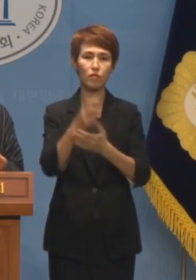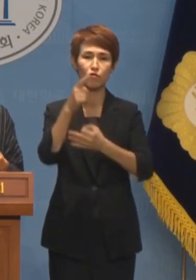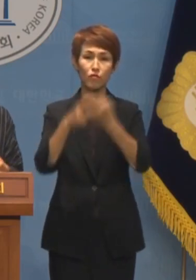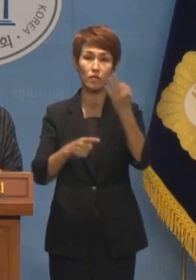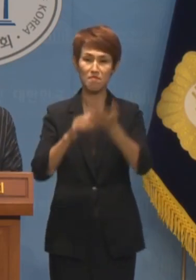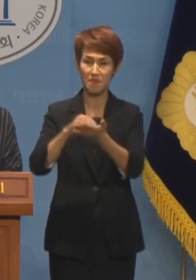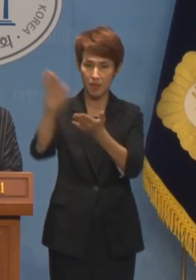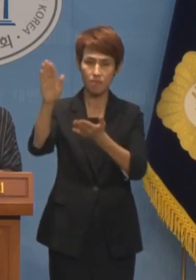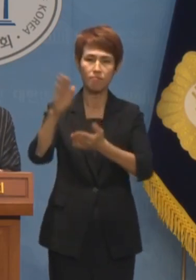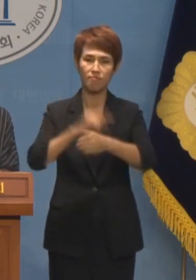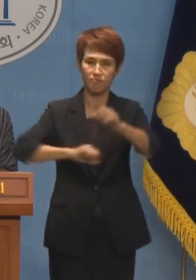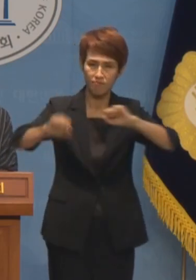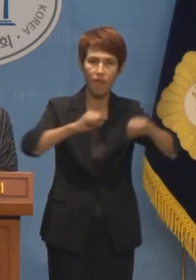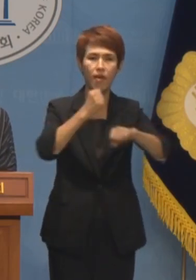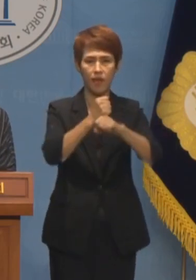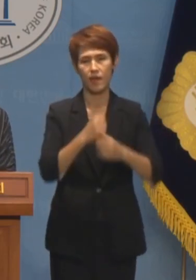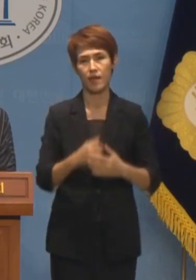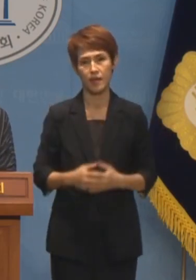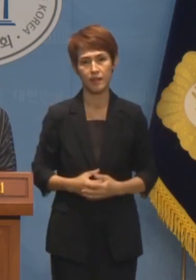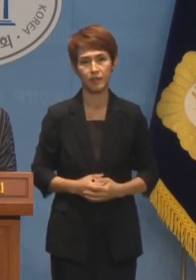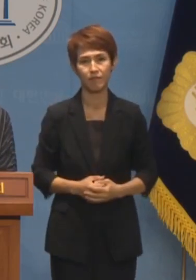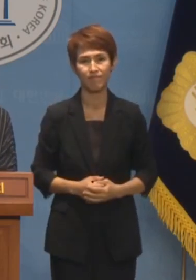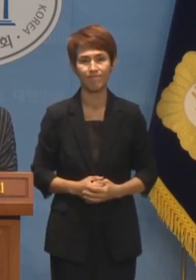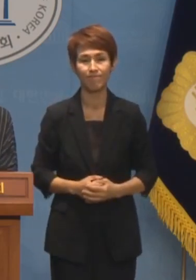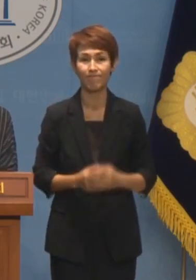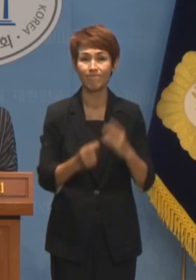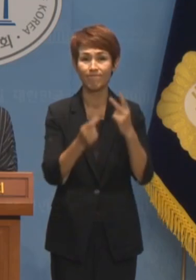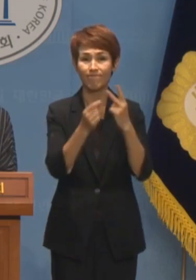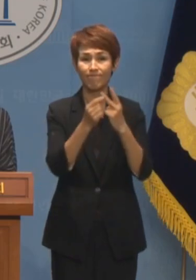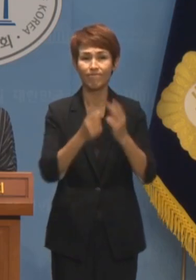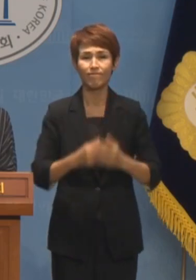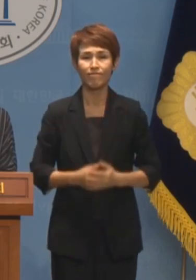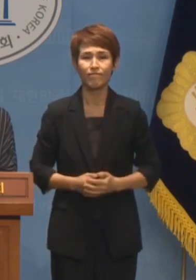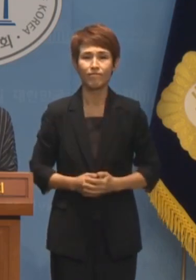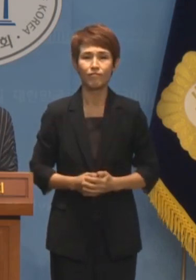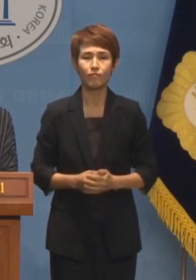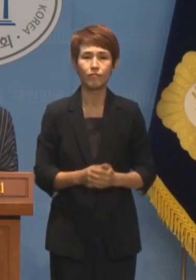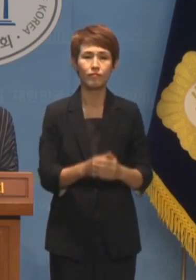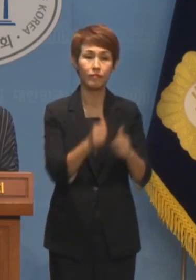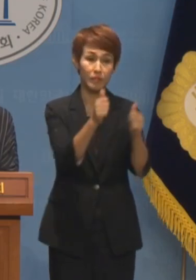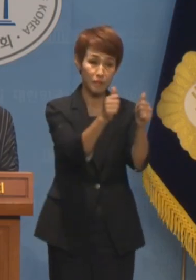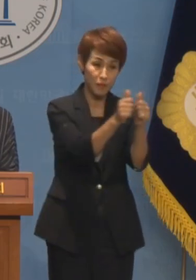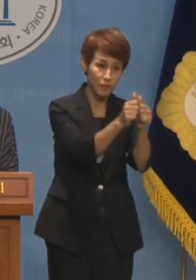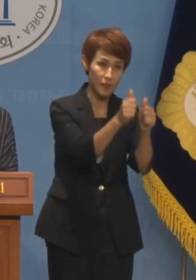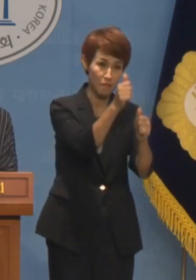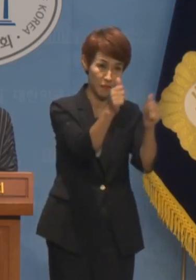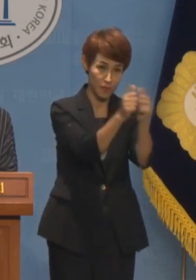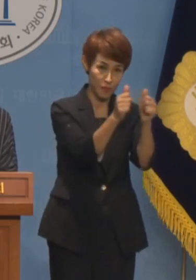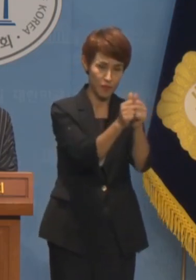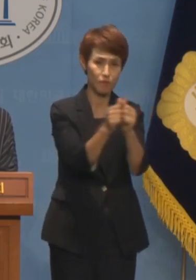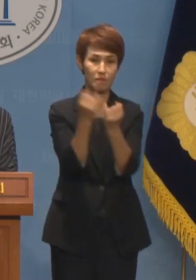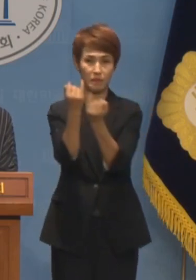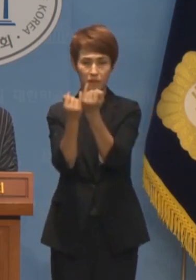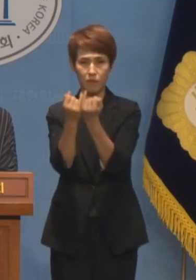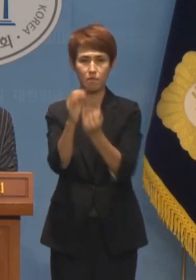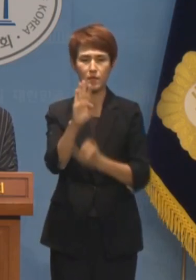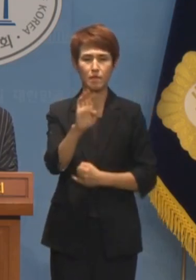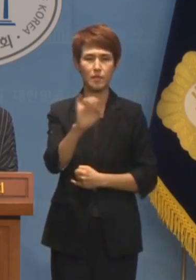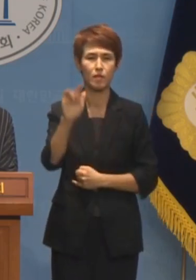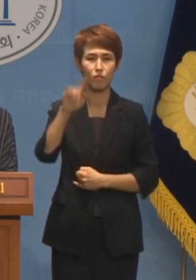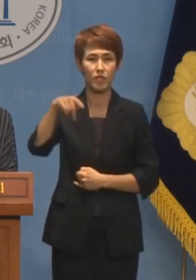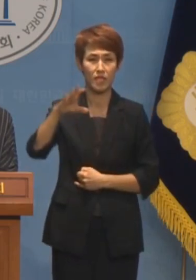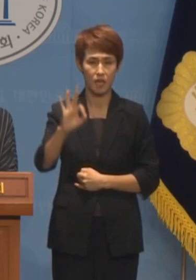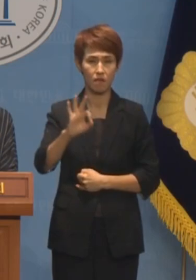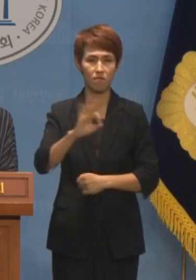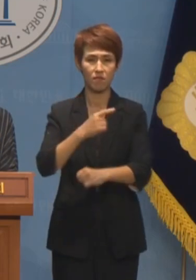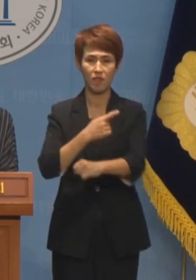두 번째 브리핑 드리겠습니다. 동성 부부 피부양 자격 인정을 미루며 차별하고 있는